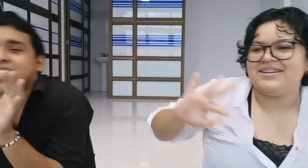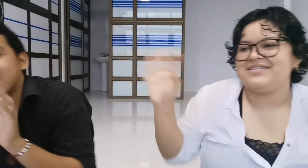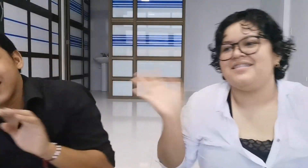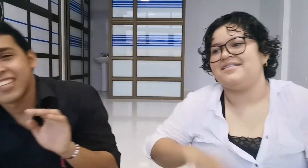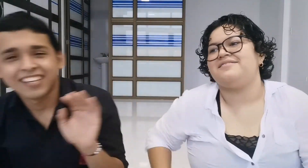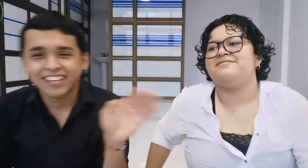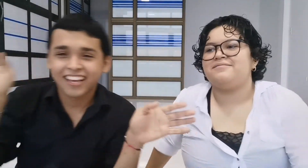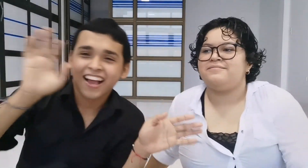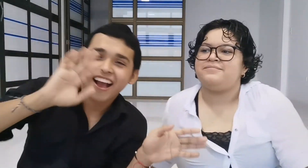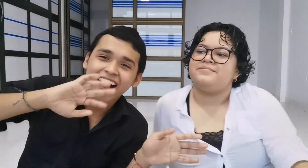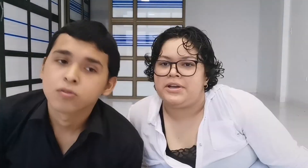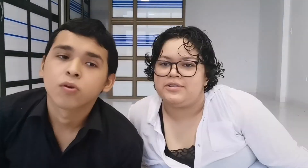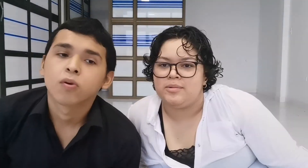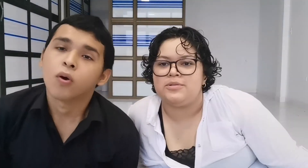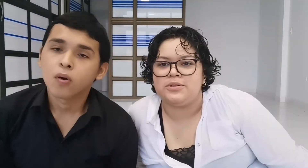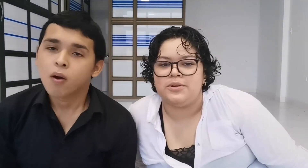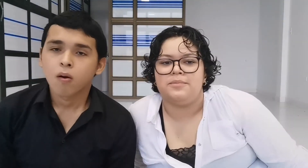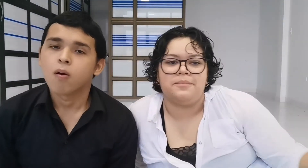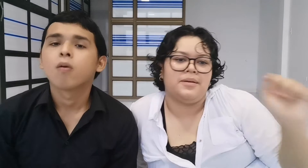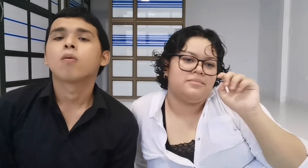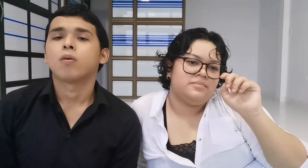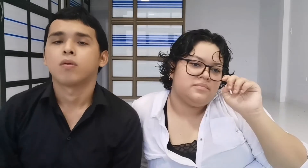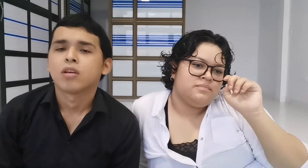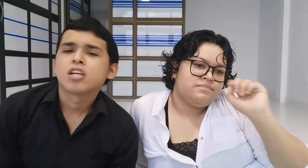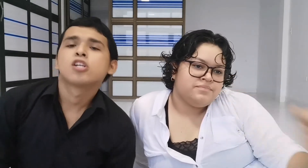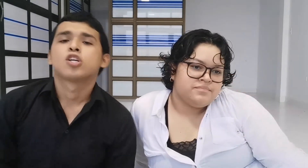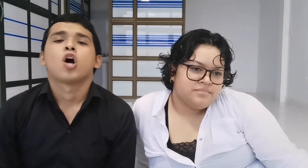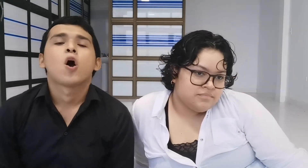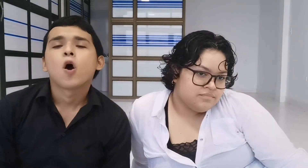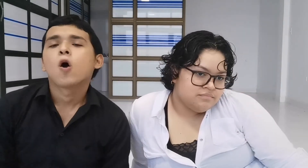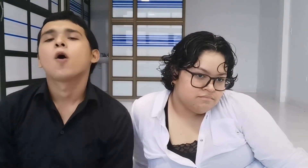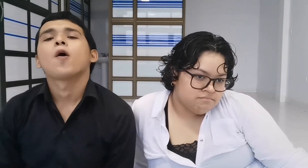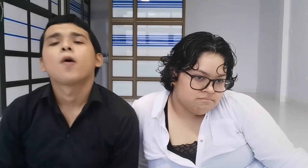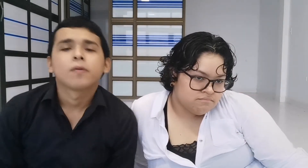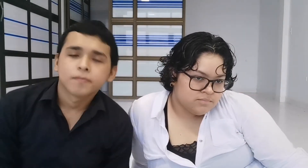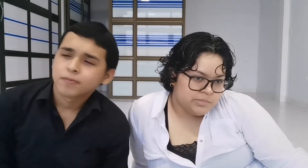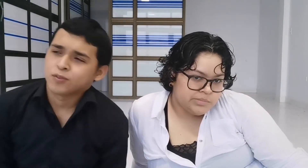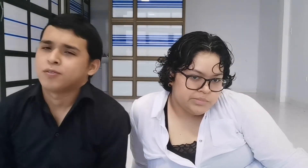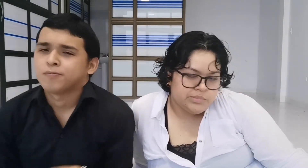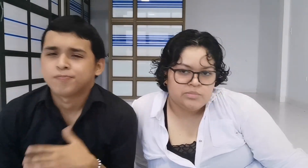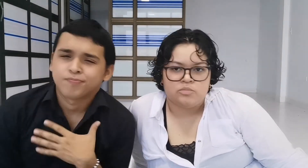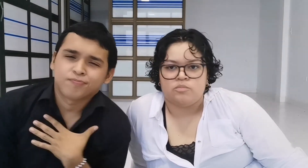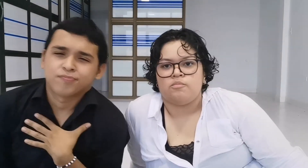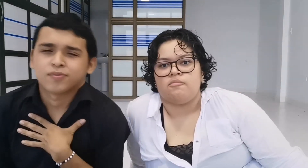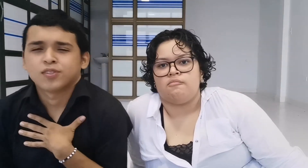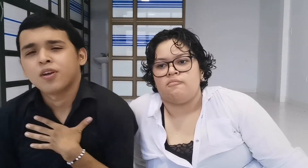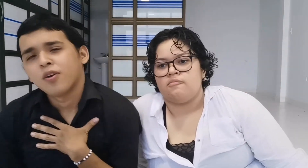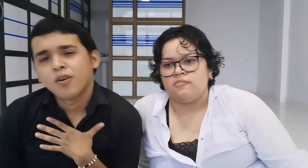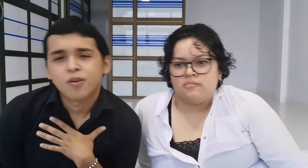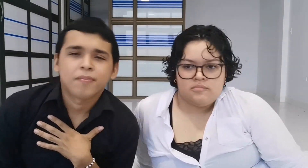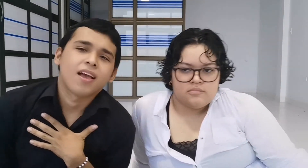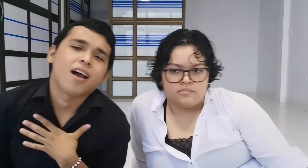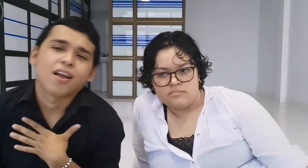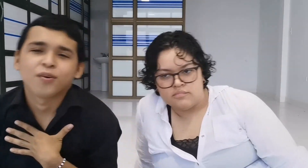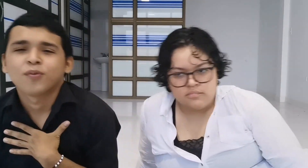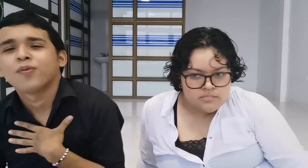mundo De esa tierra que olvidaste Y que pregunta